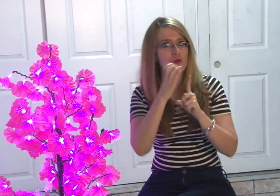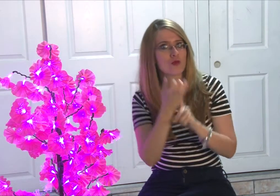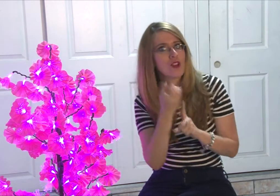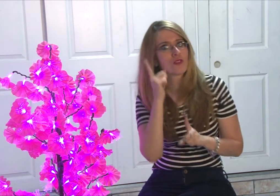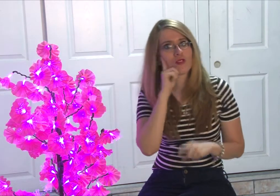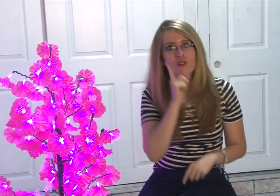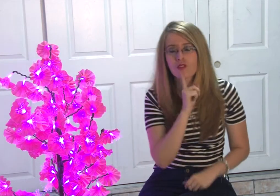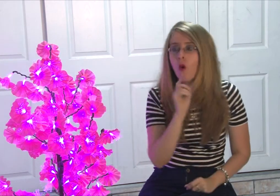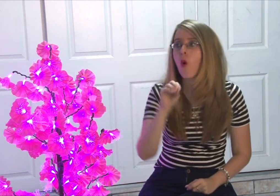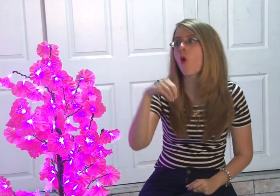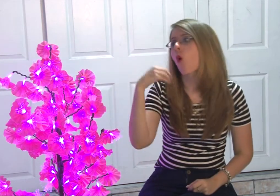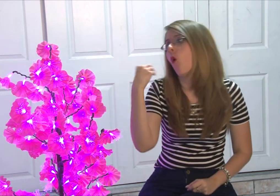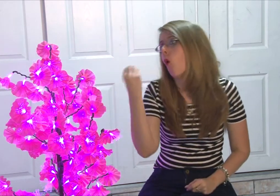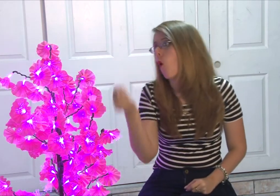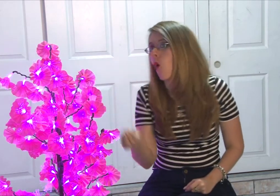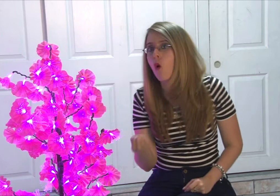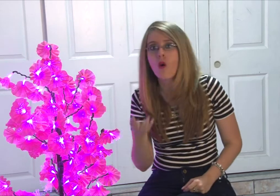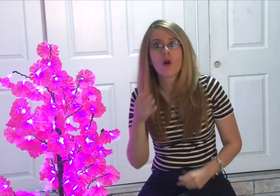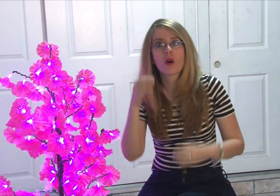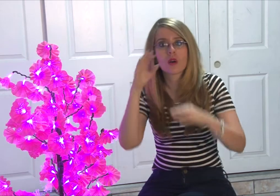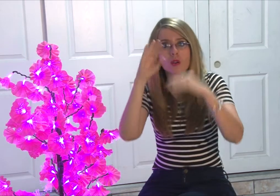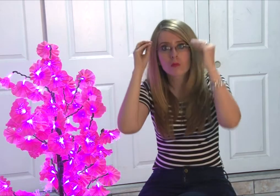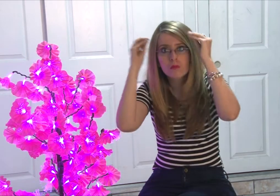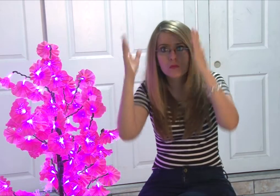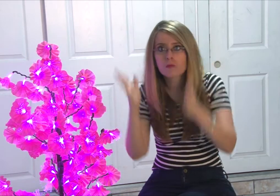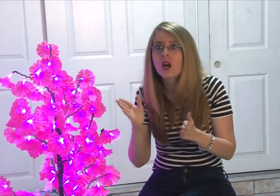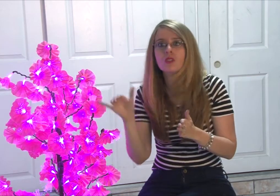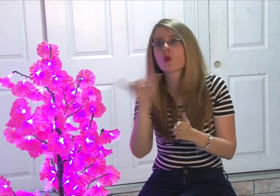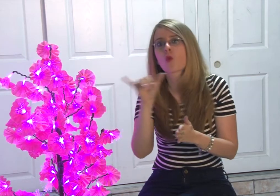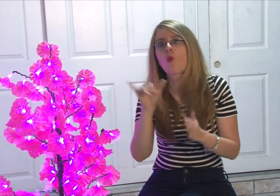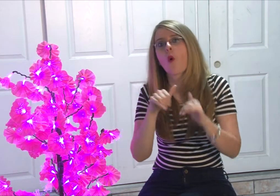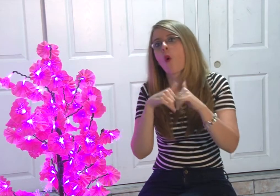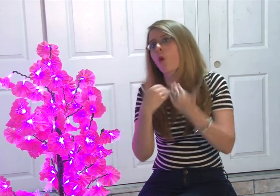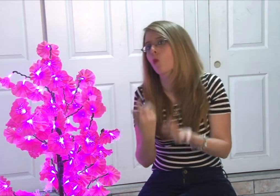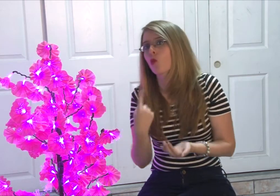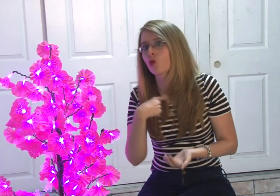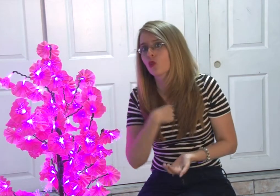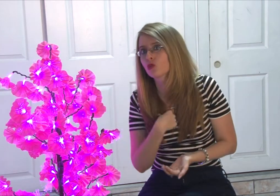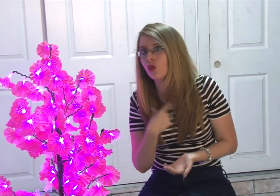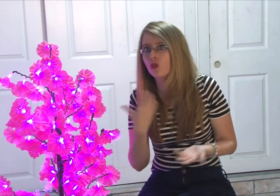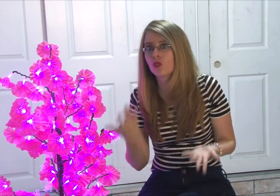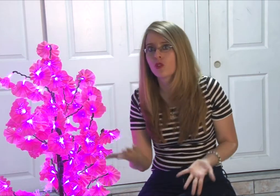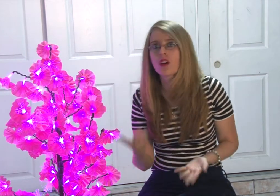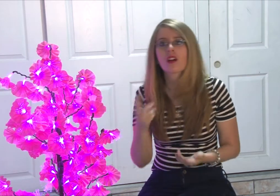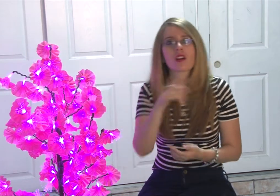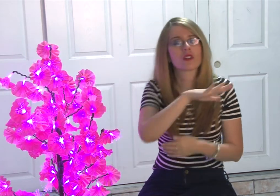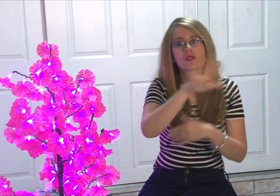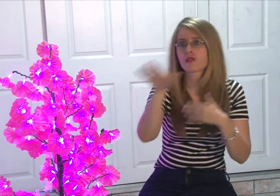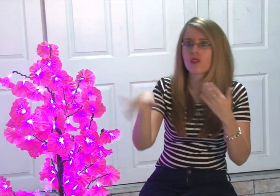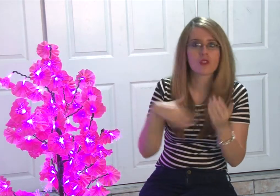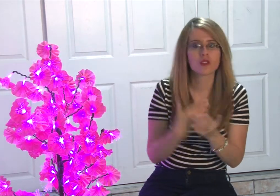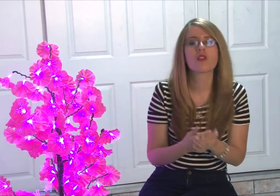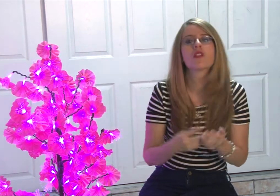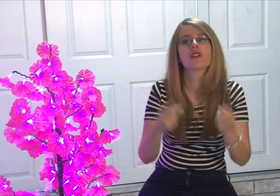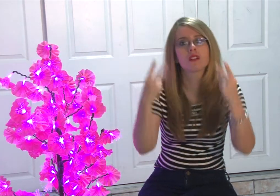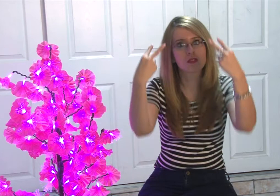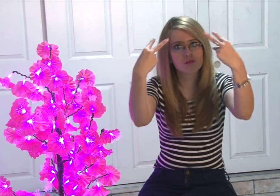curiosas sobre la cultura sorda, profesores como yo. Todos los